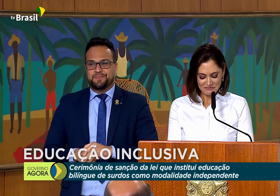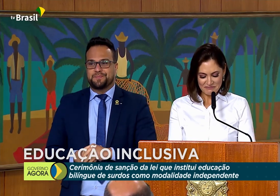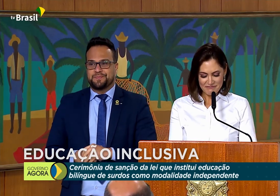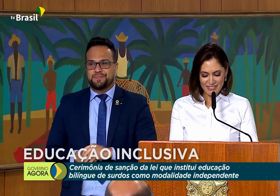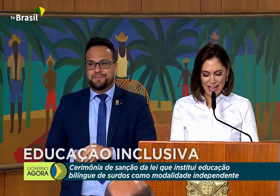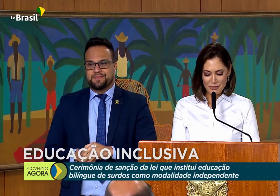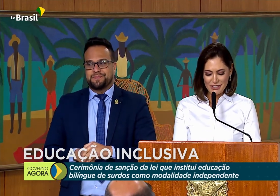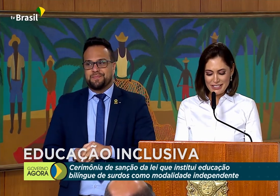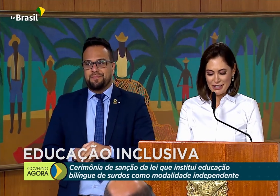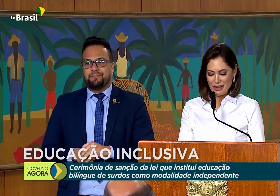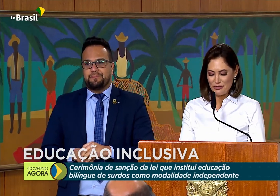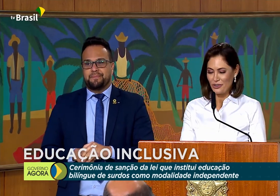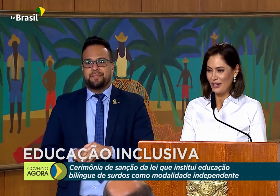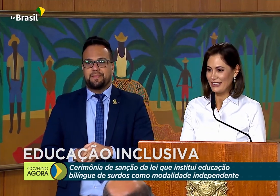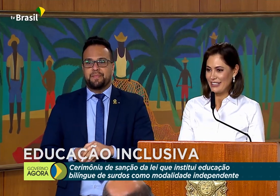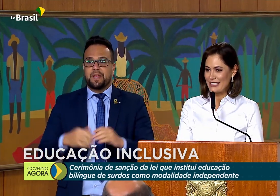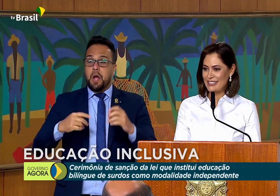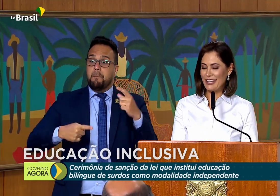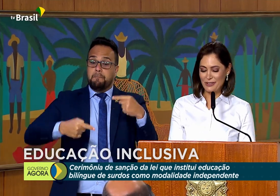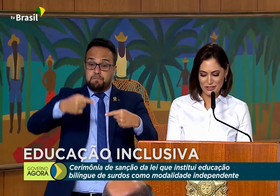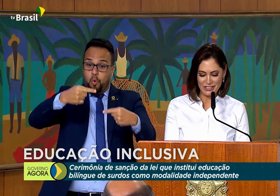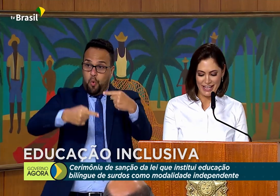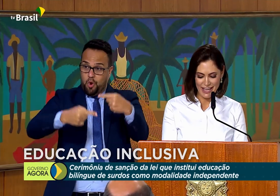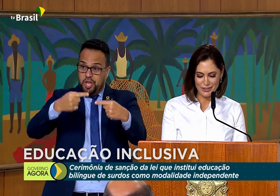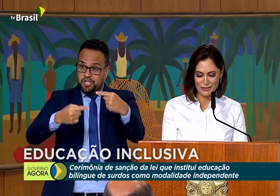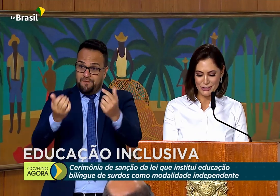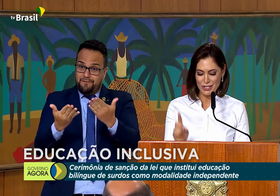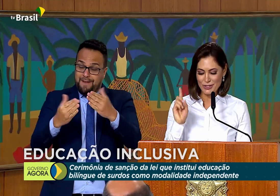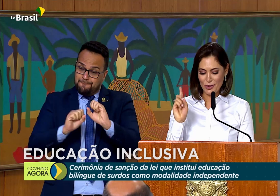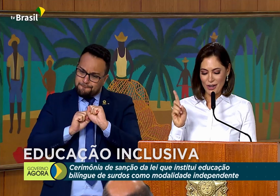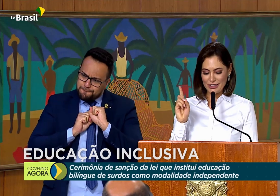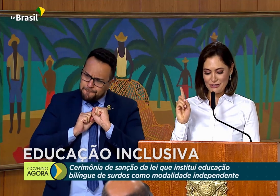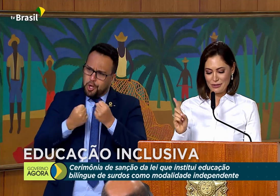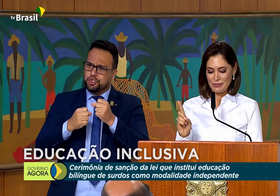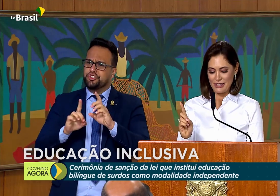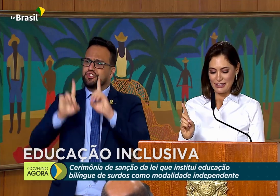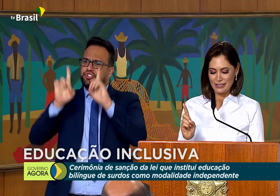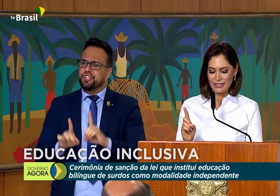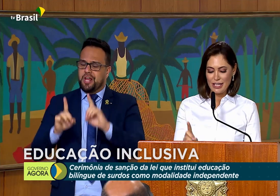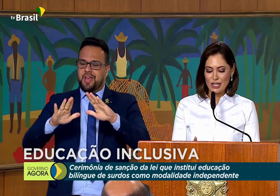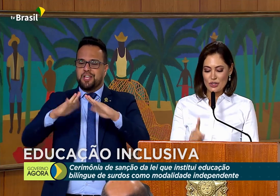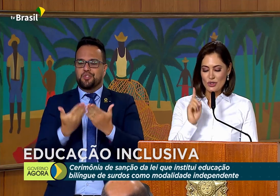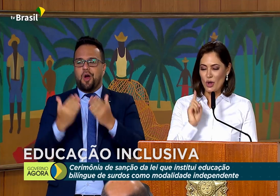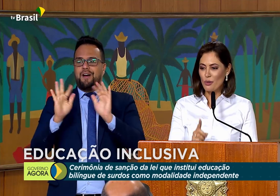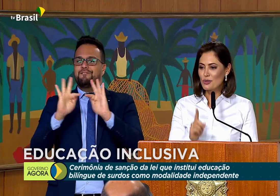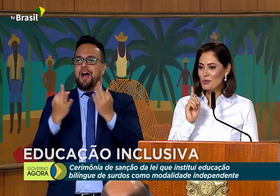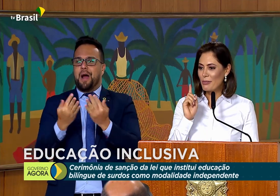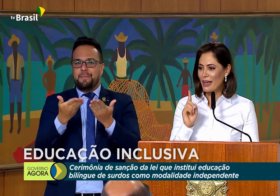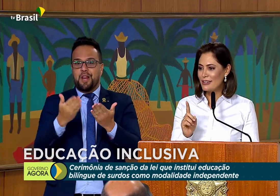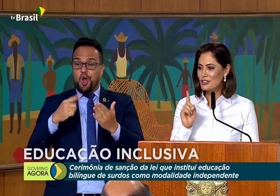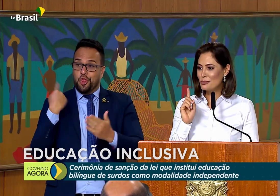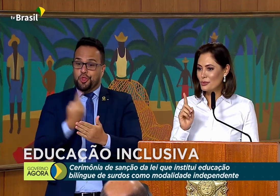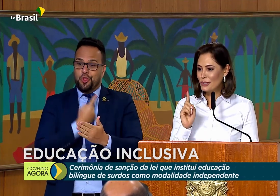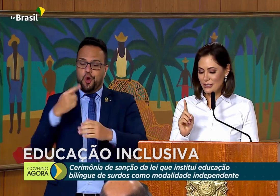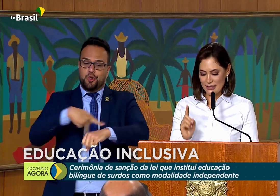A política vai fortalecer o direito de escola da família. Somos um país de muitas